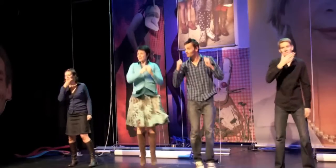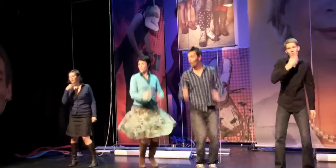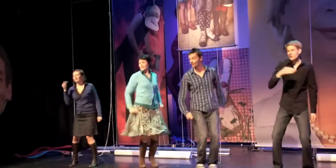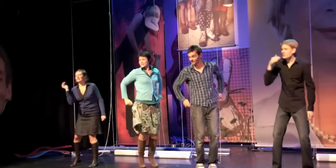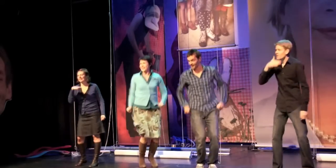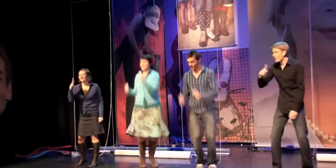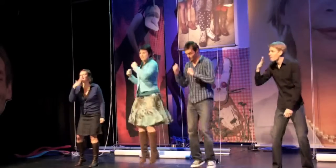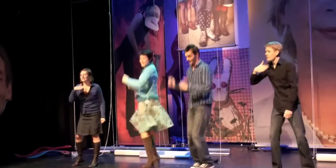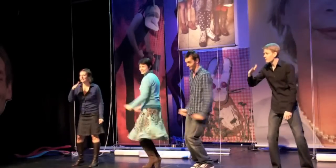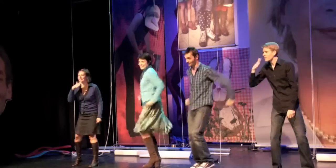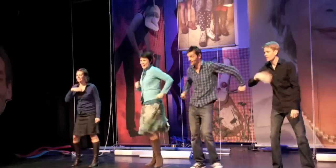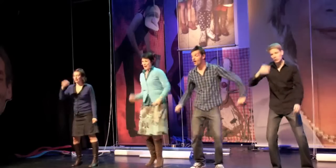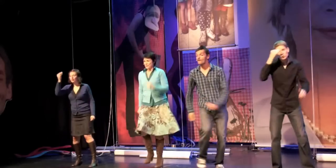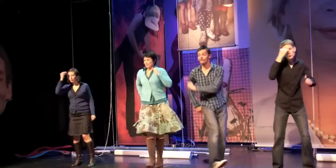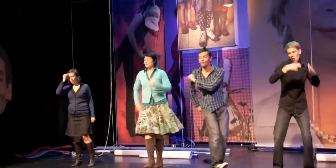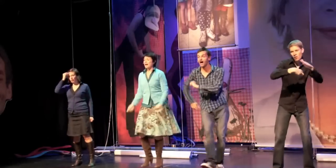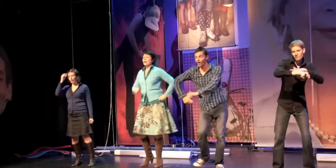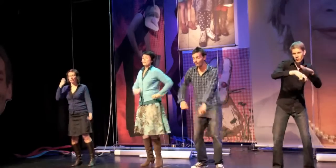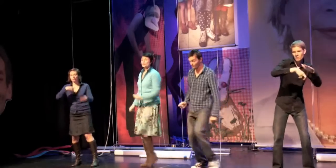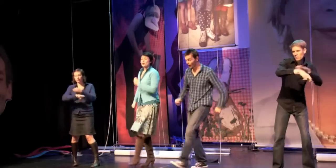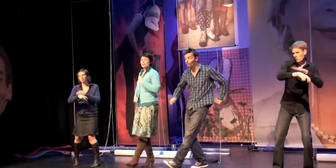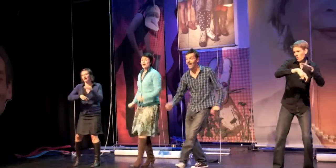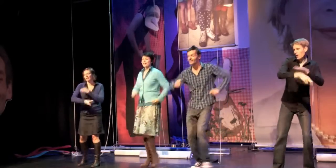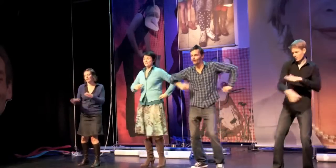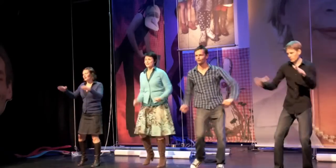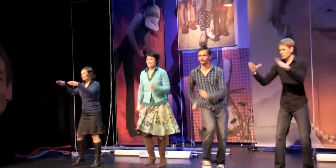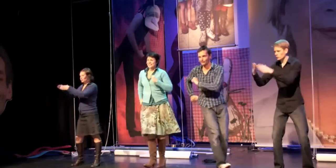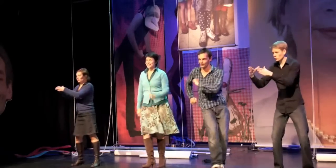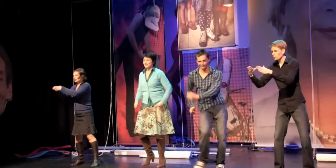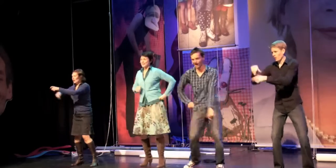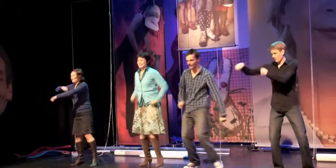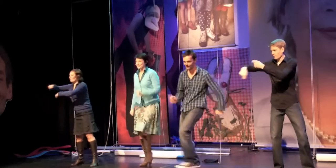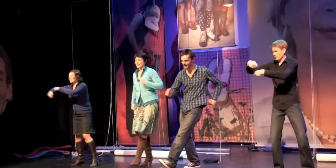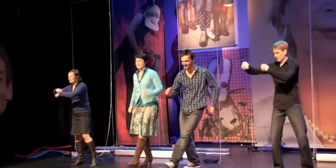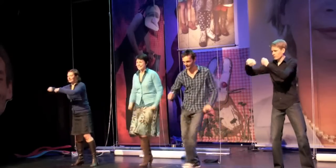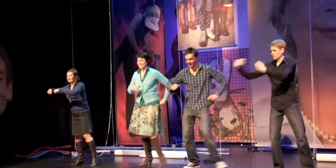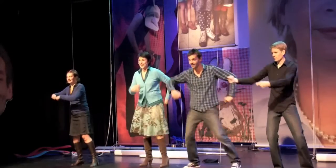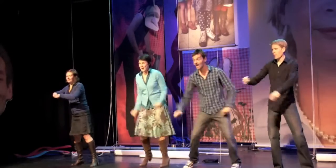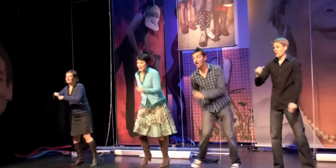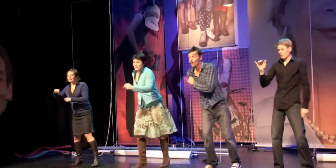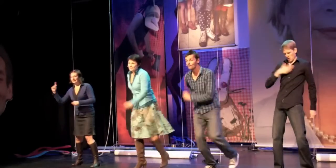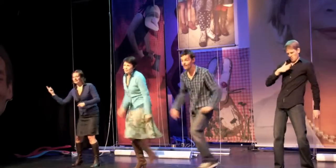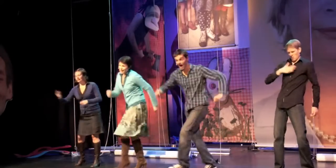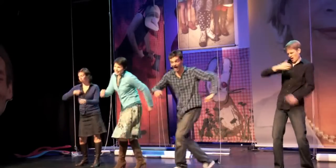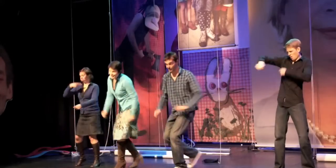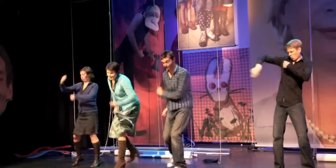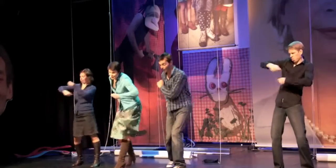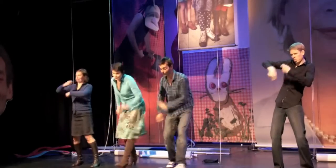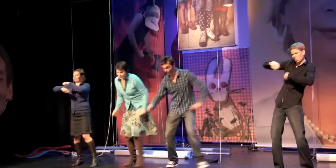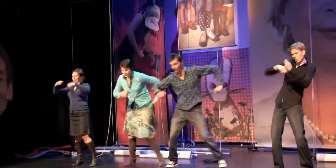mooier, sneller, beter. Van voetbal op de school leidt op de stringer van een vinter. Want bij mij een groot bord